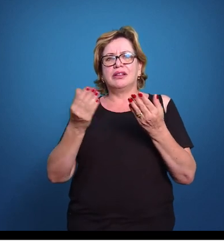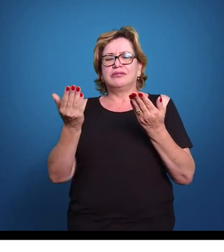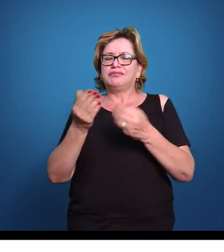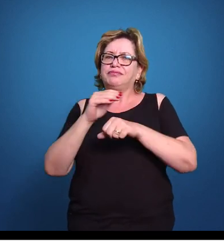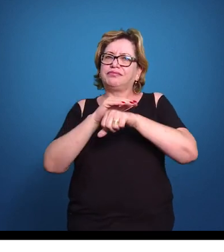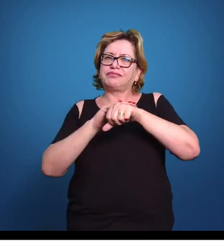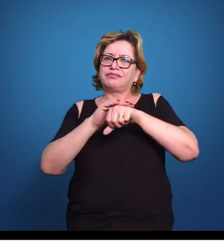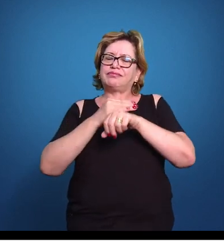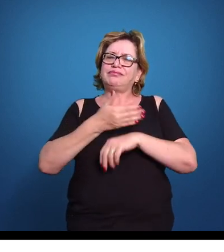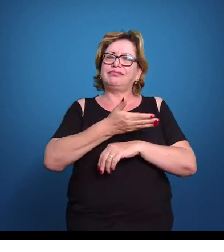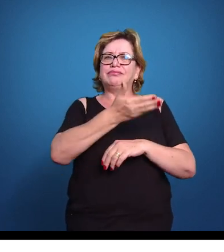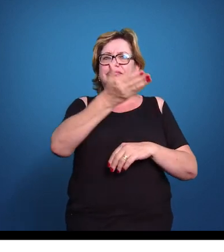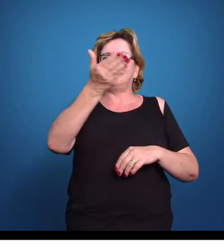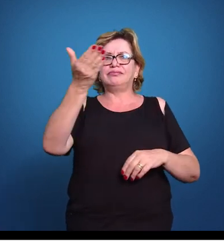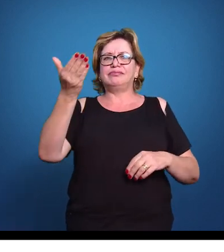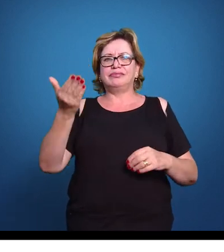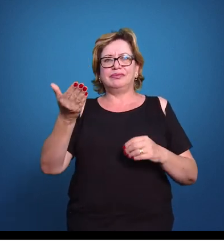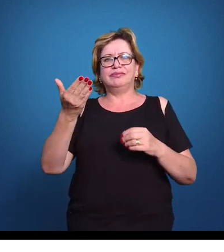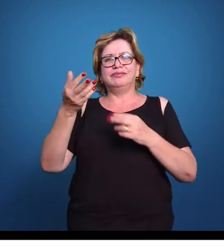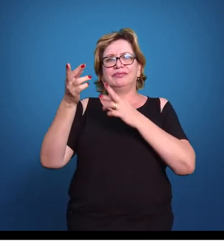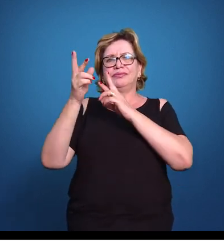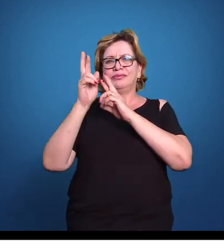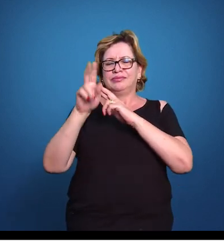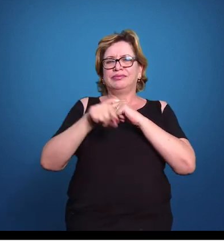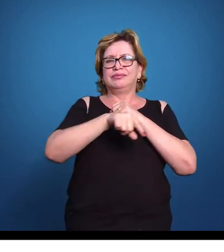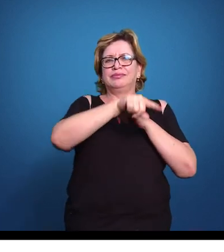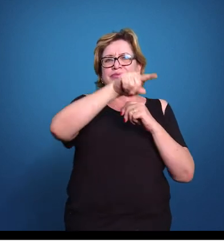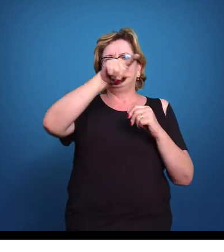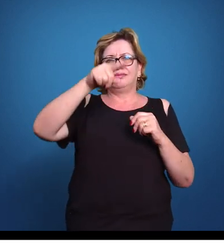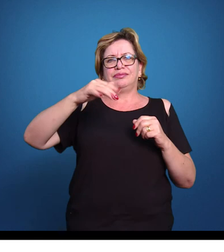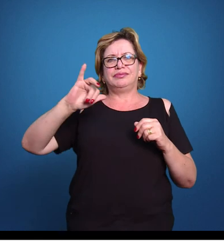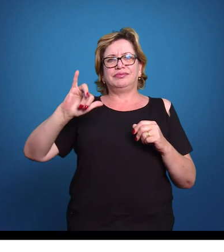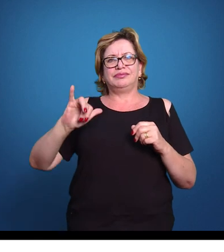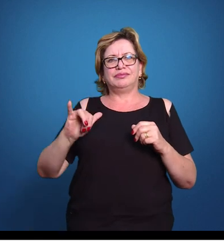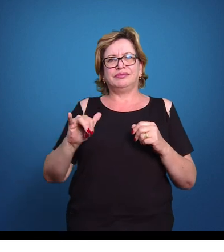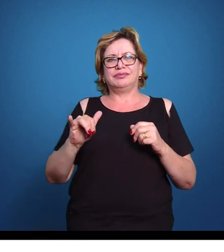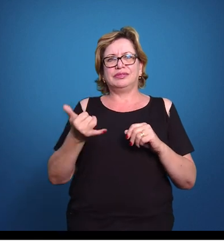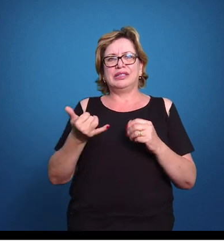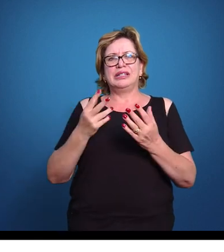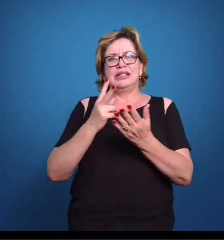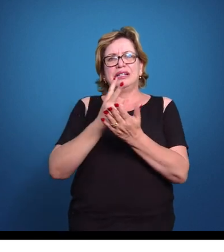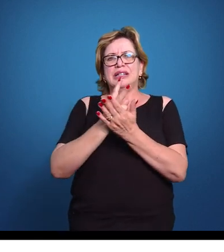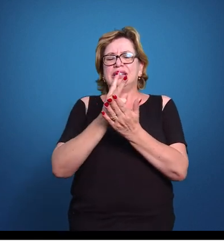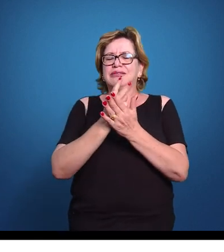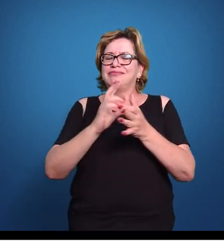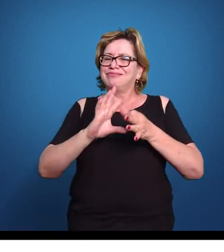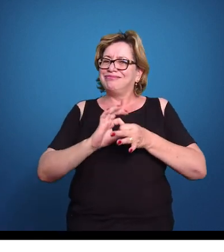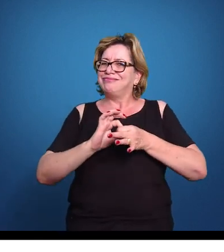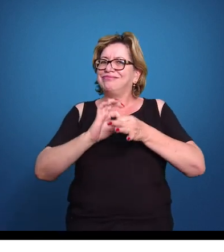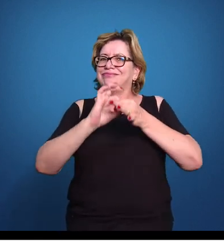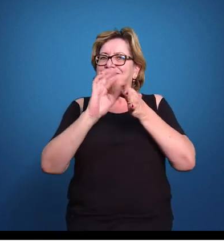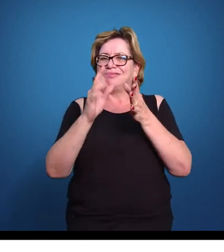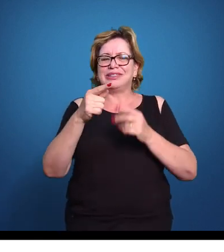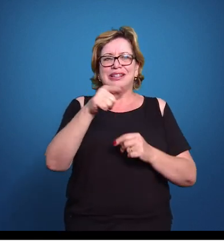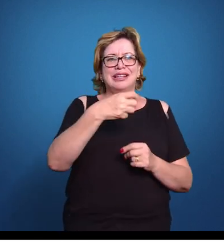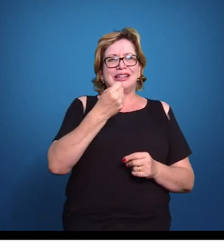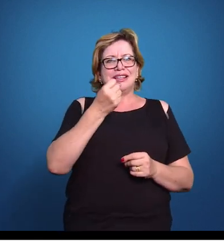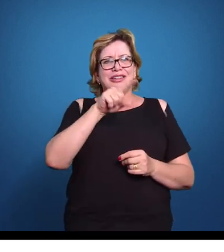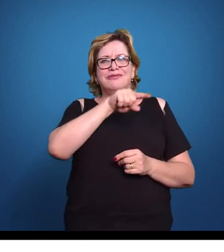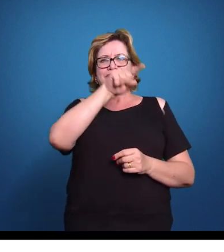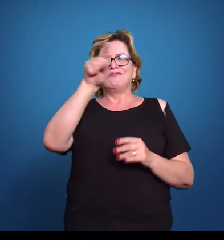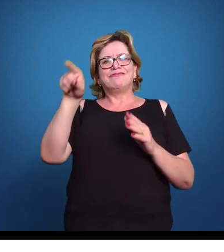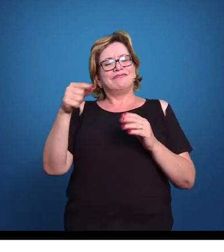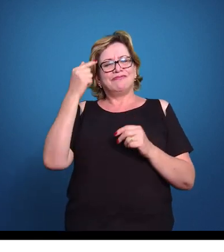conversa com vocês. Esperamos que vocês tenham aproveitado e estamos sempre à disposição para dúvidas